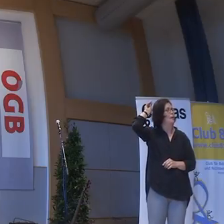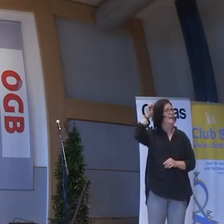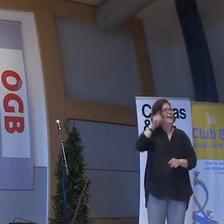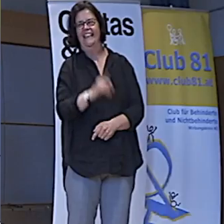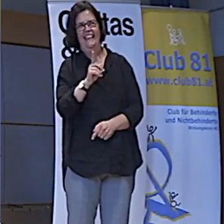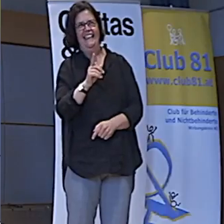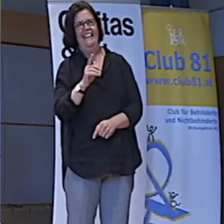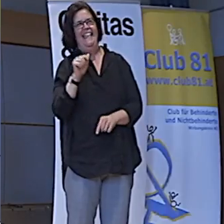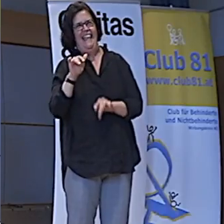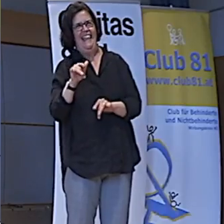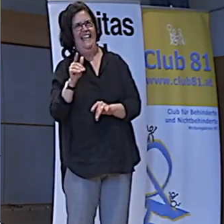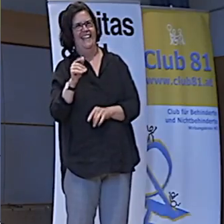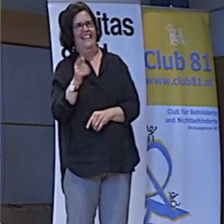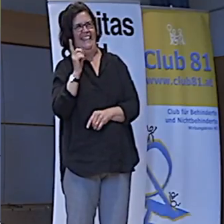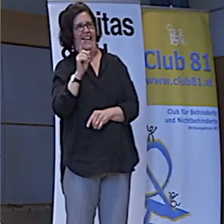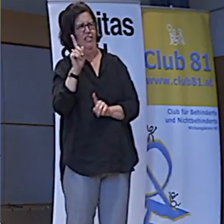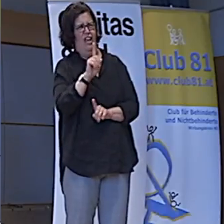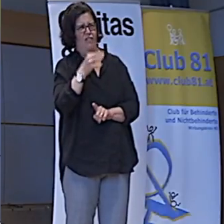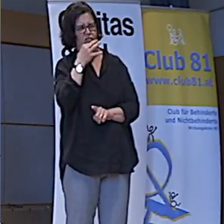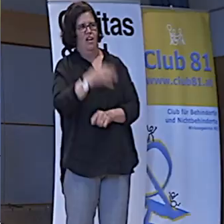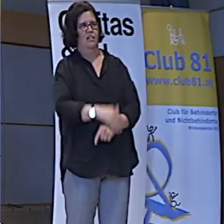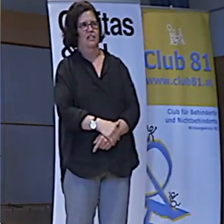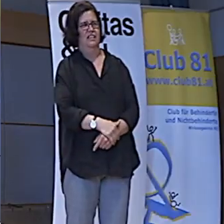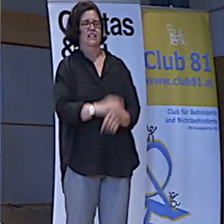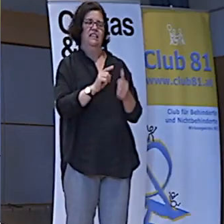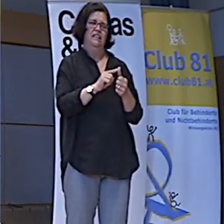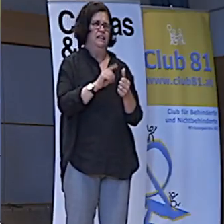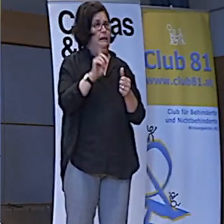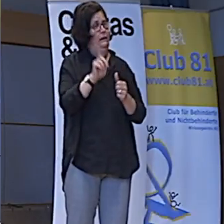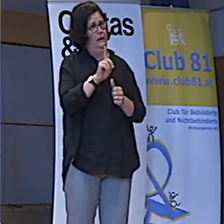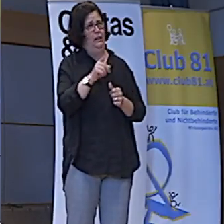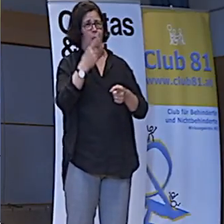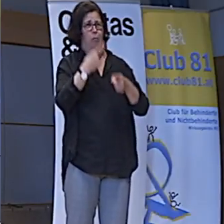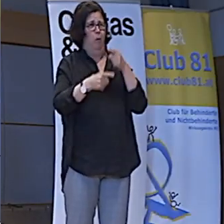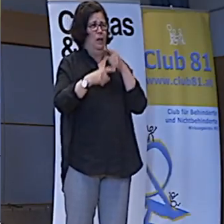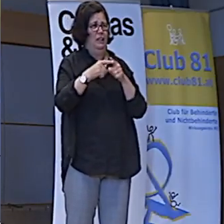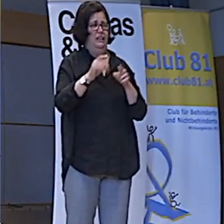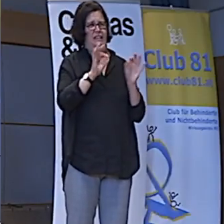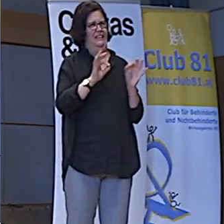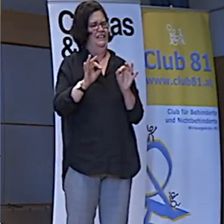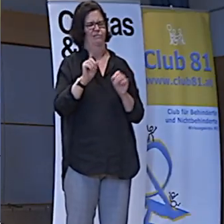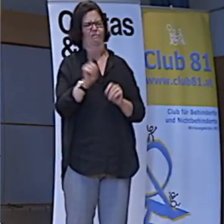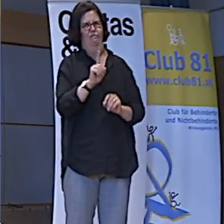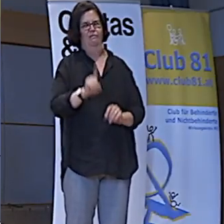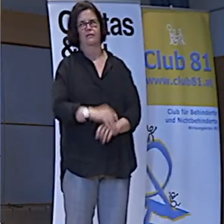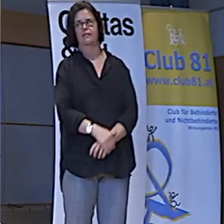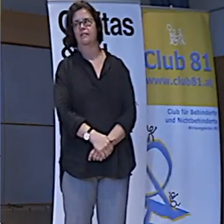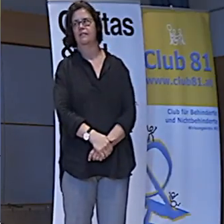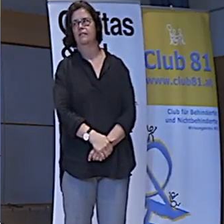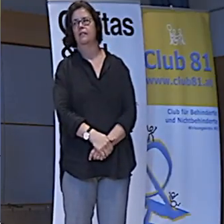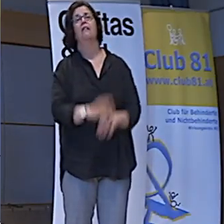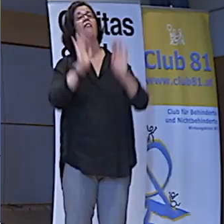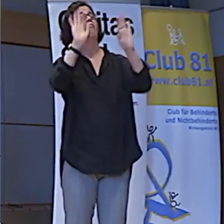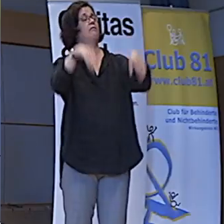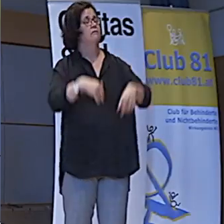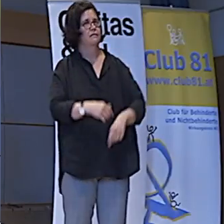das darf man nicht hören. Das ist nicht politisch korrekt. Ich